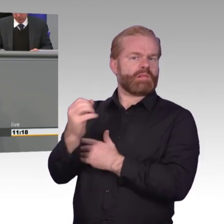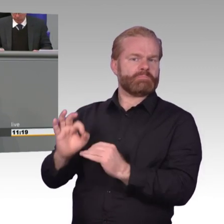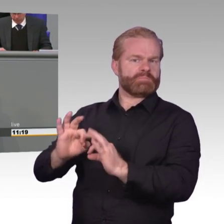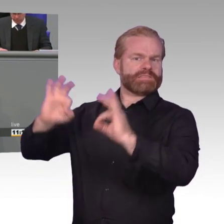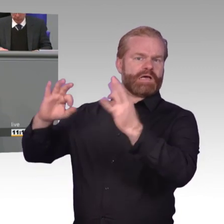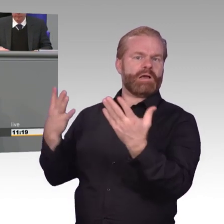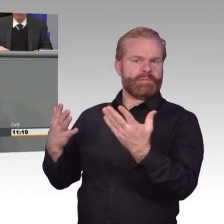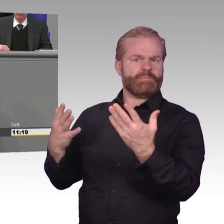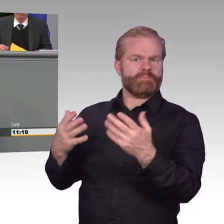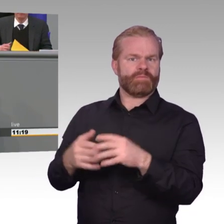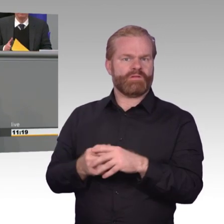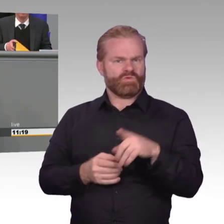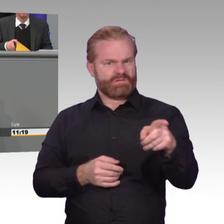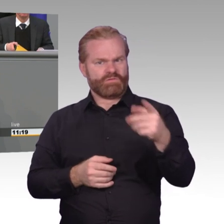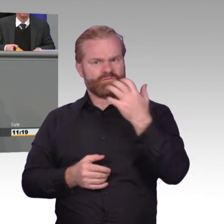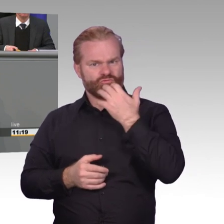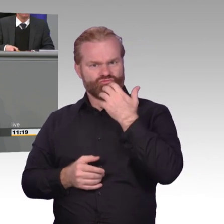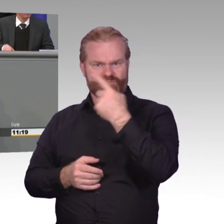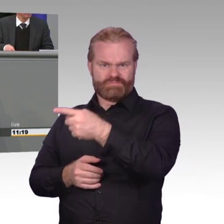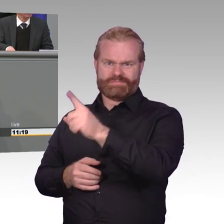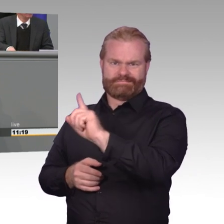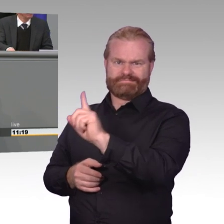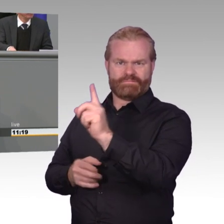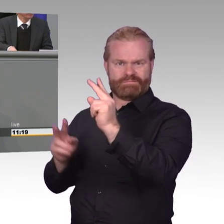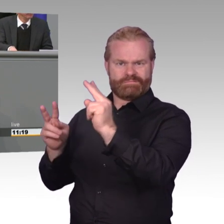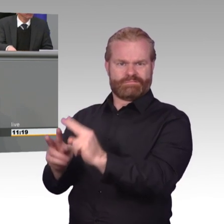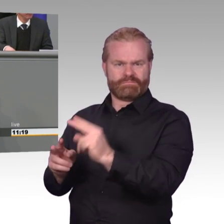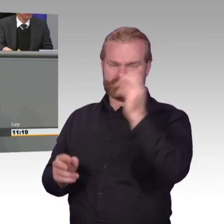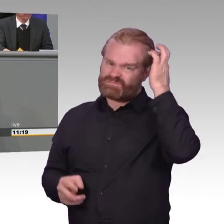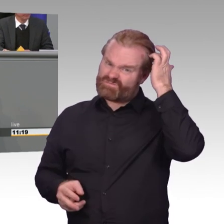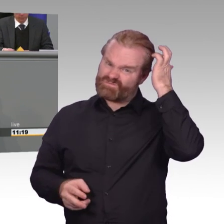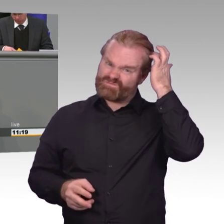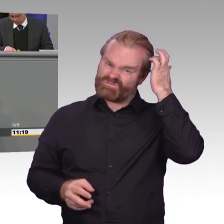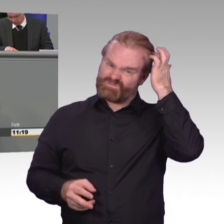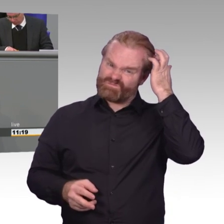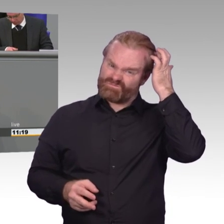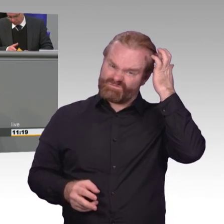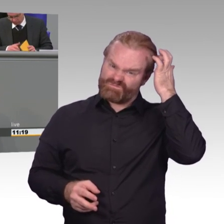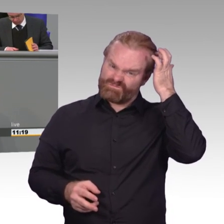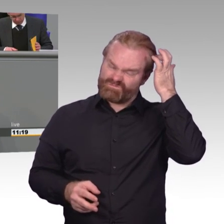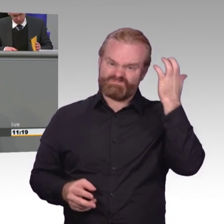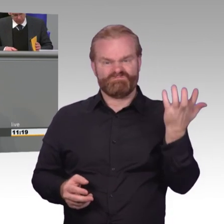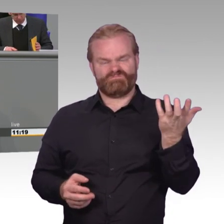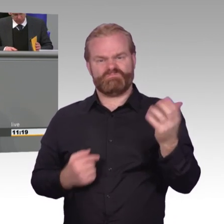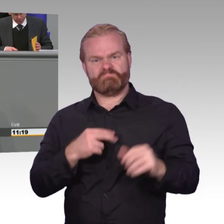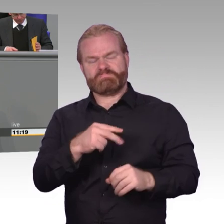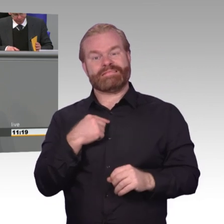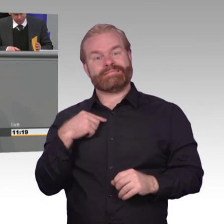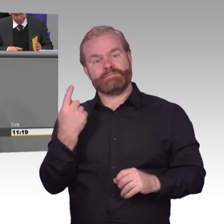Fragen der IT-Sicherheit stärken. Zertifizierung und Standardisierung, IT-Gütesiegel und Verbraucherschutz sind